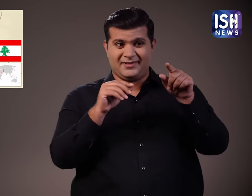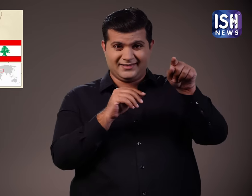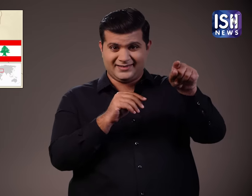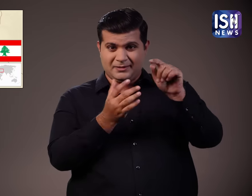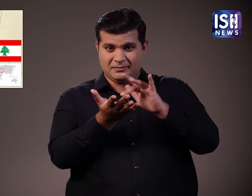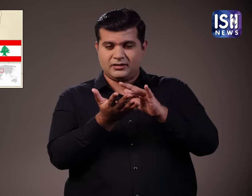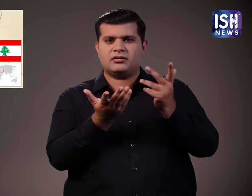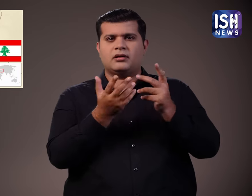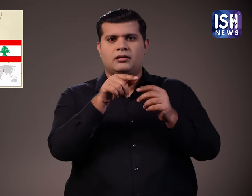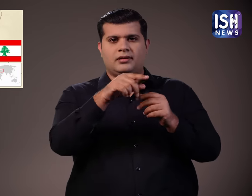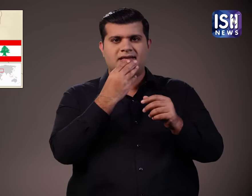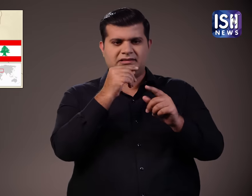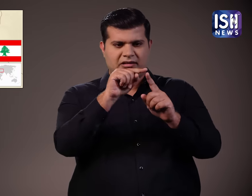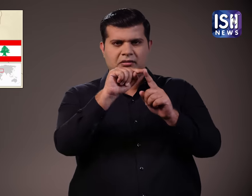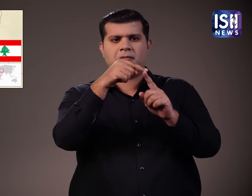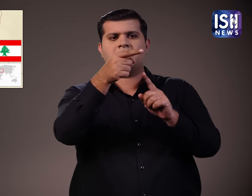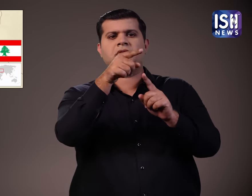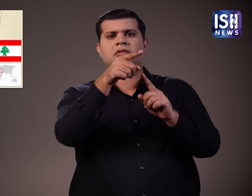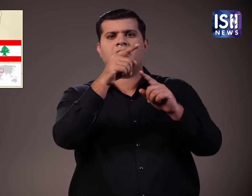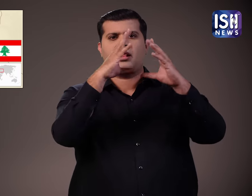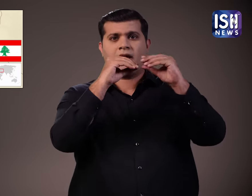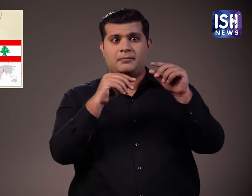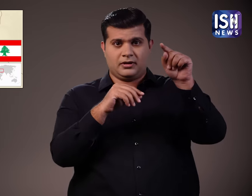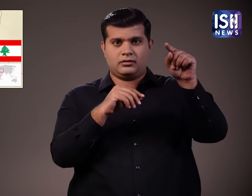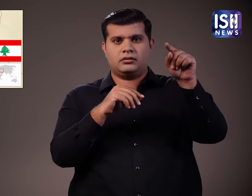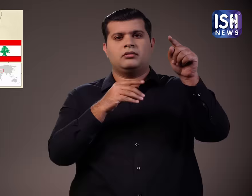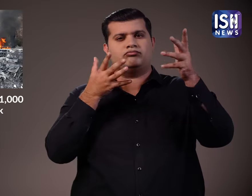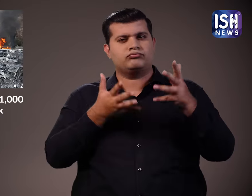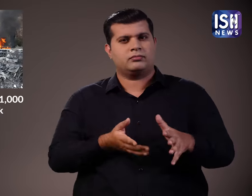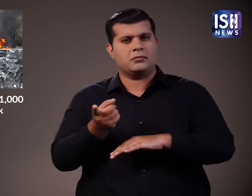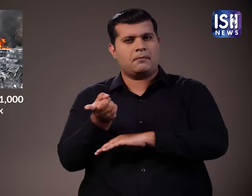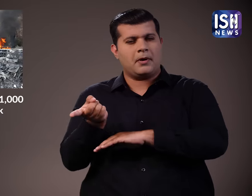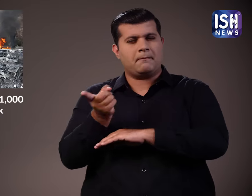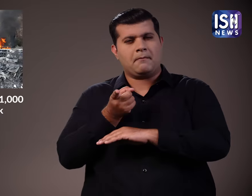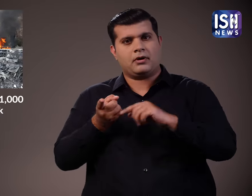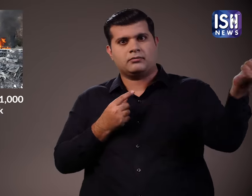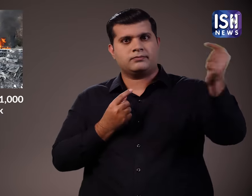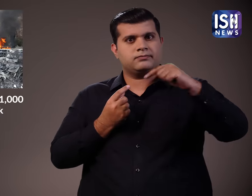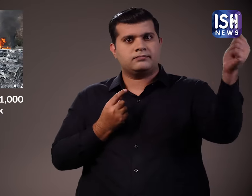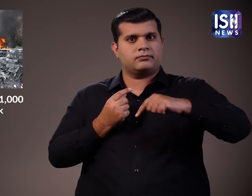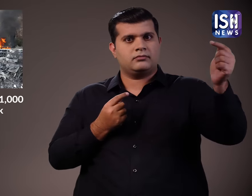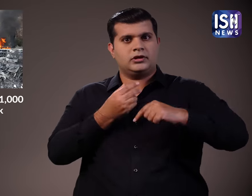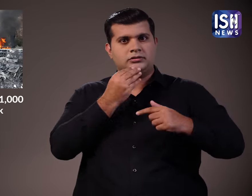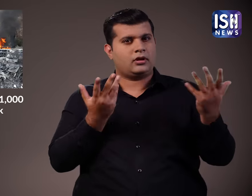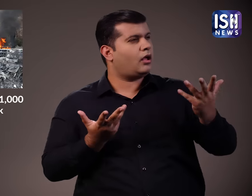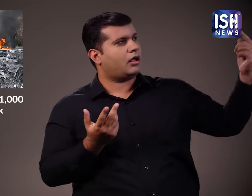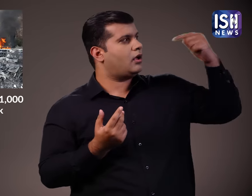इस्राइल के पड़ोसी लेबिनौन के आतंगवादी समुह हिजबुला ने कहा है कि उसने